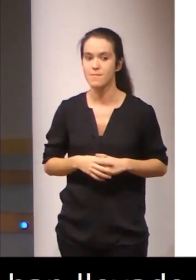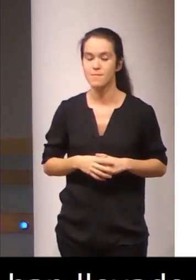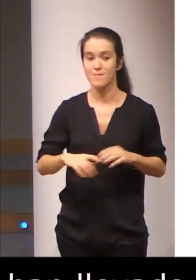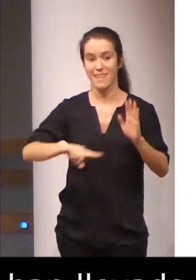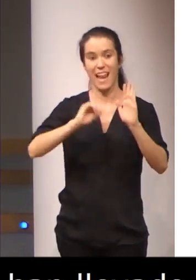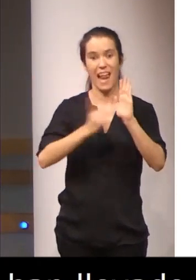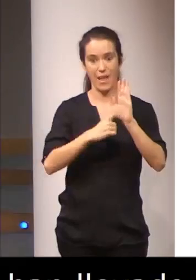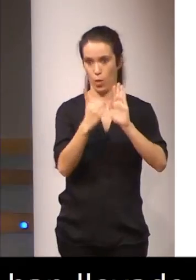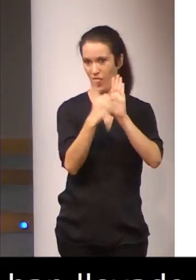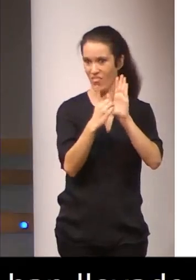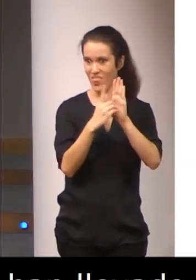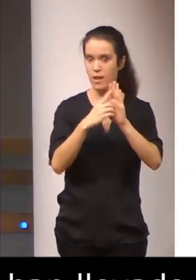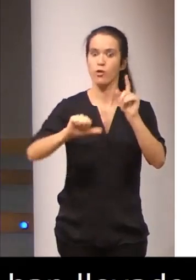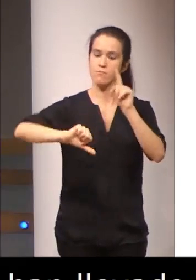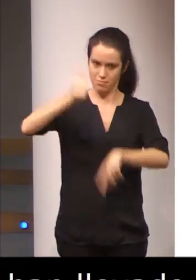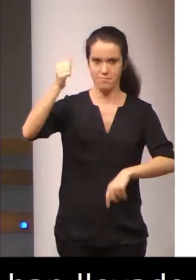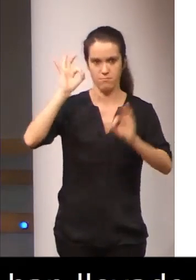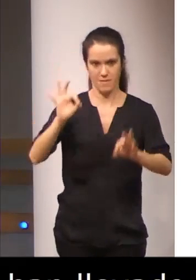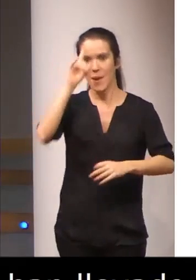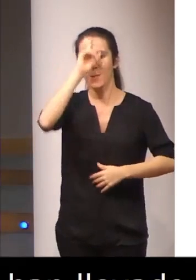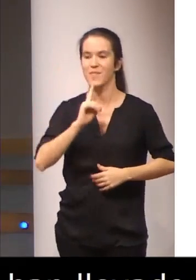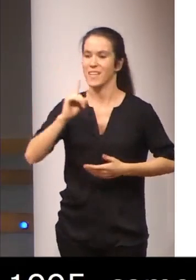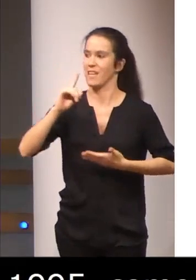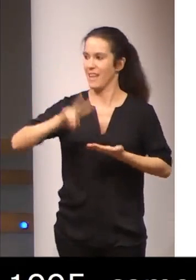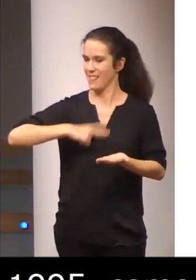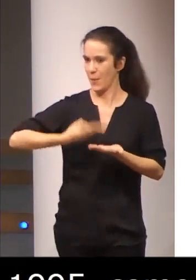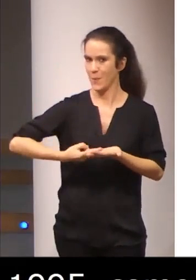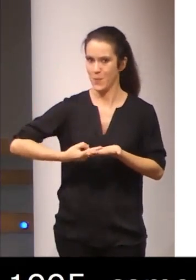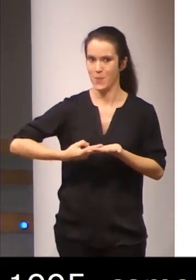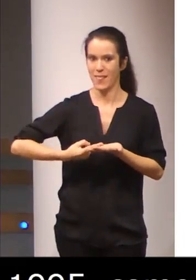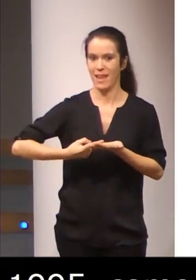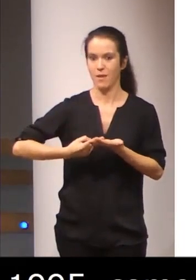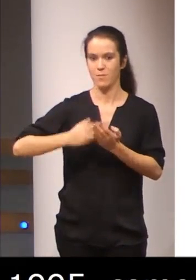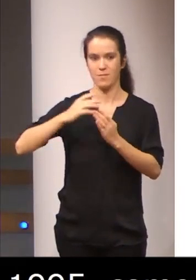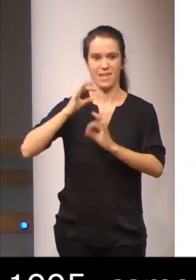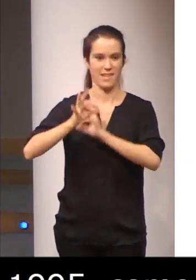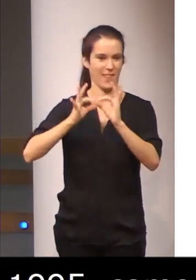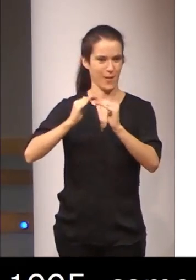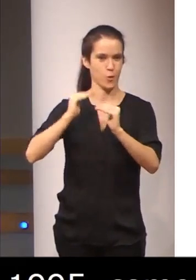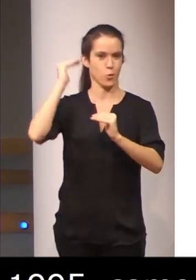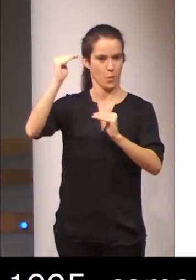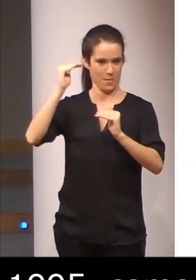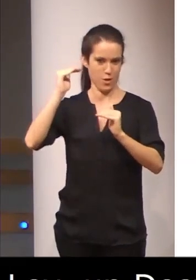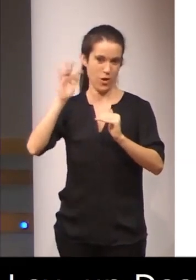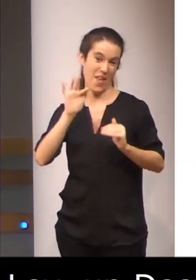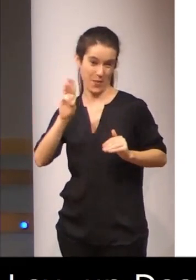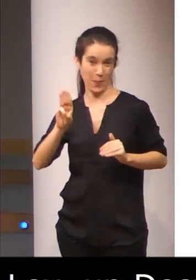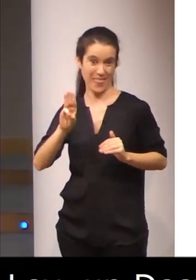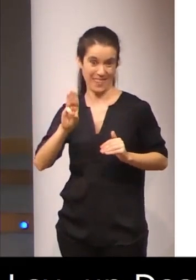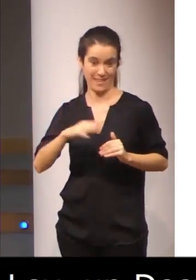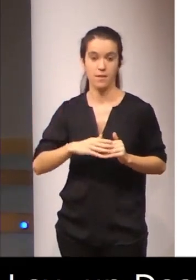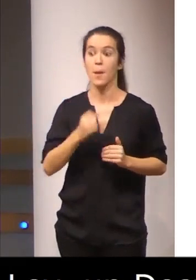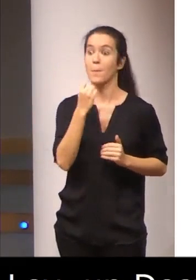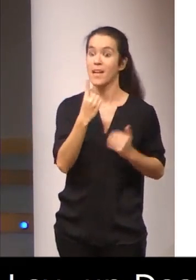de ley, se aprueba el perfil de intérpretes superior de formación profesional. En